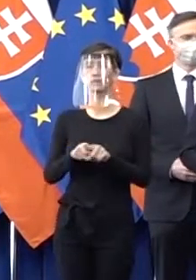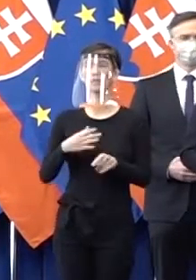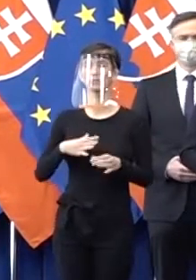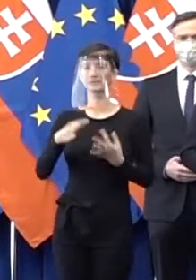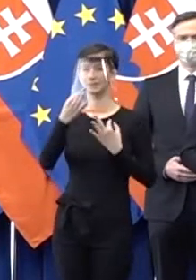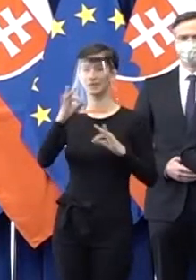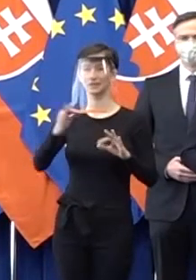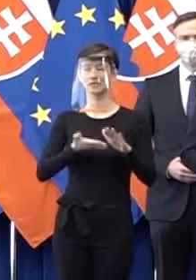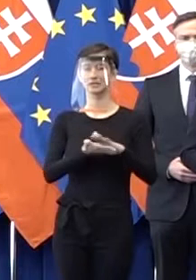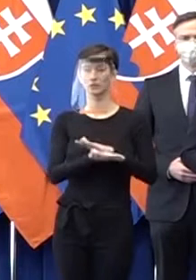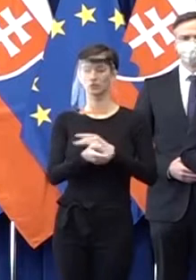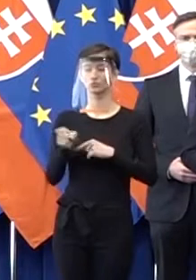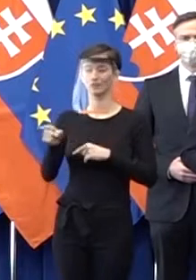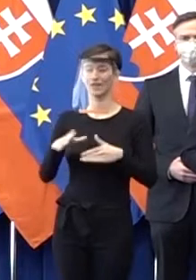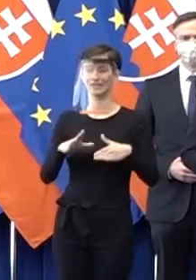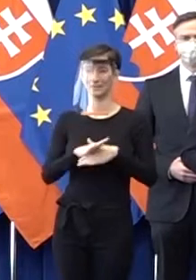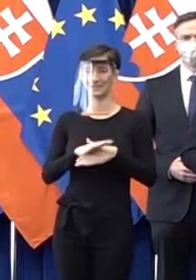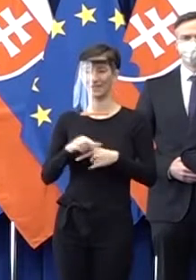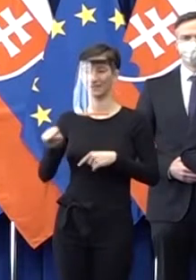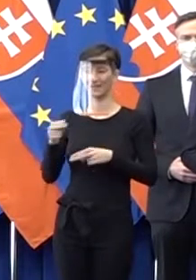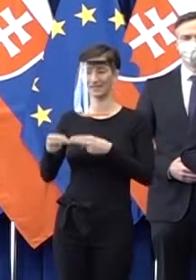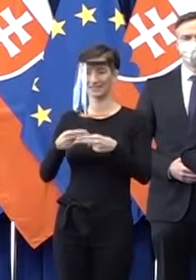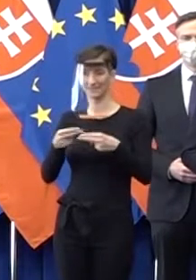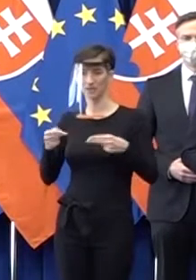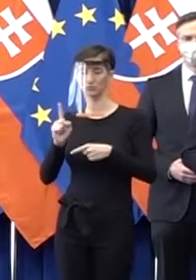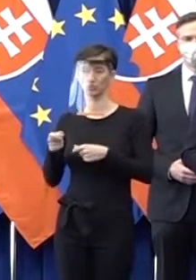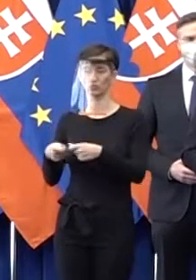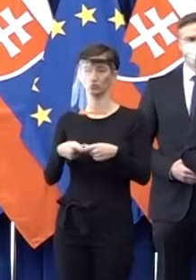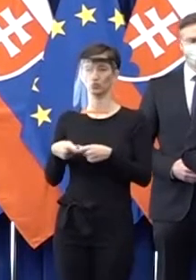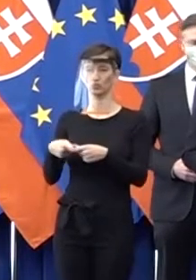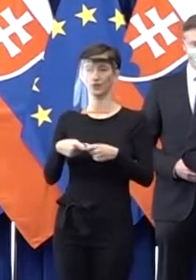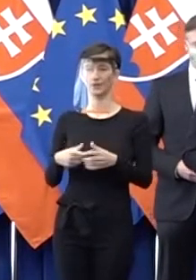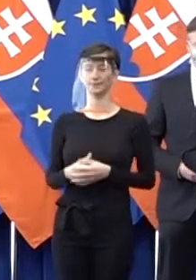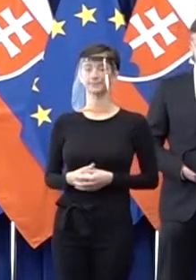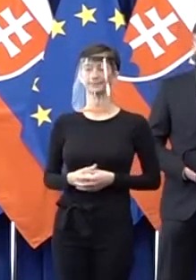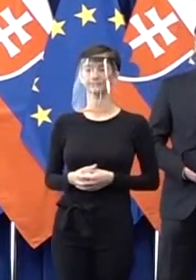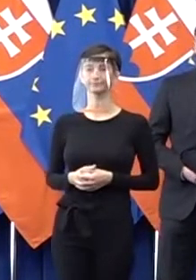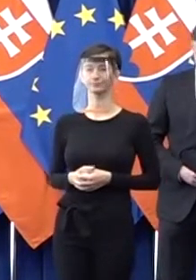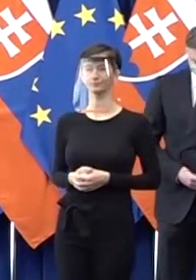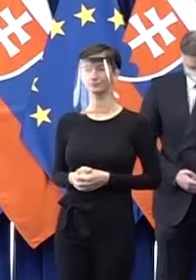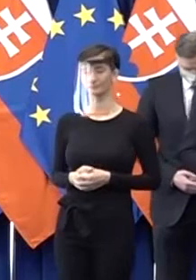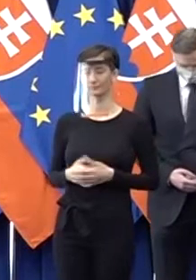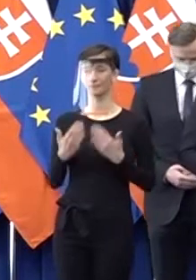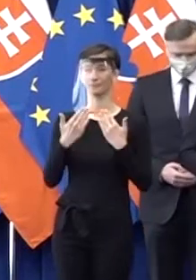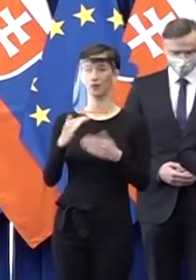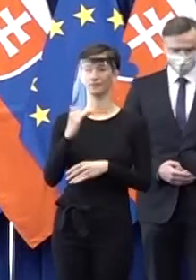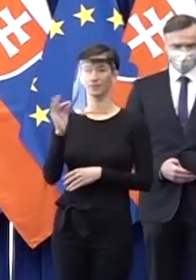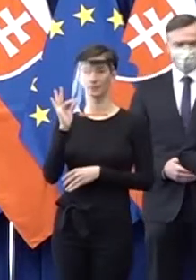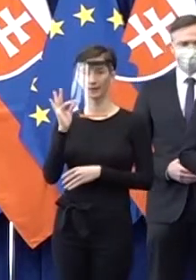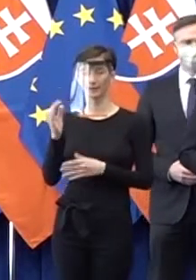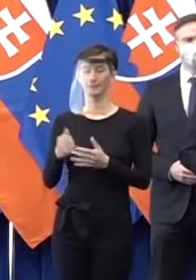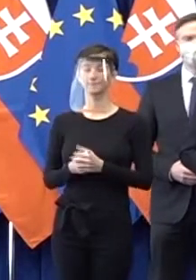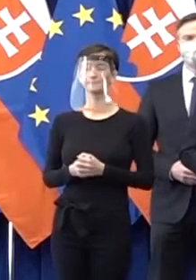zástupcov zamestnávateľských zväzov a združení. Nech sa páči, pán premiér, máte slovo. Ďakujem veľmi pekne. Dovolte